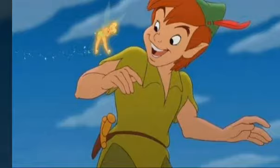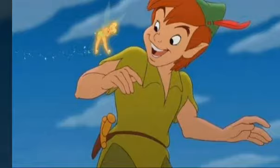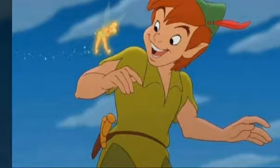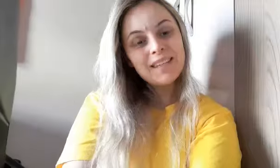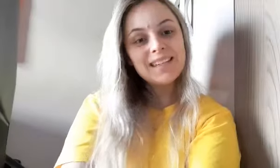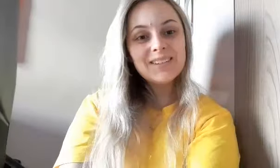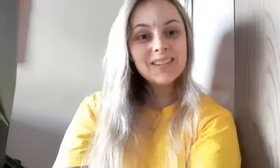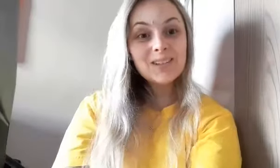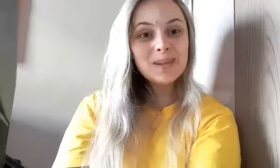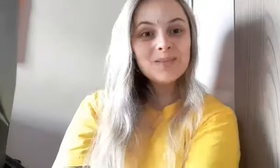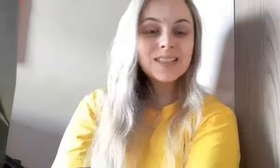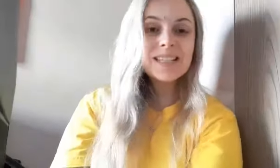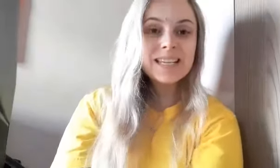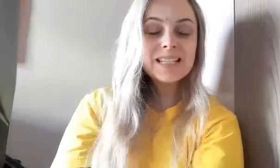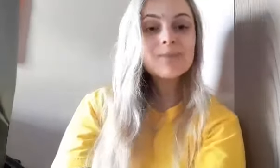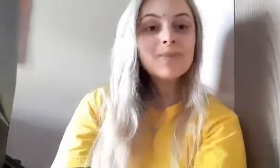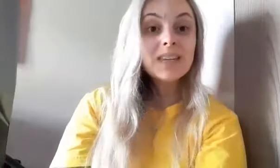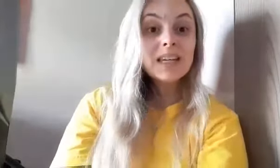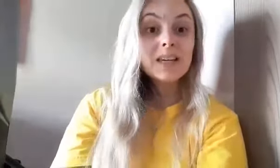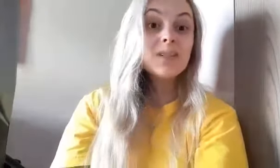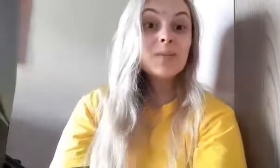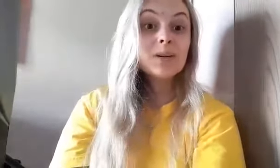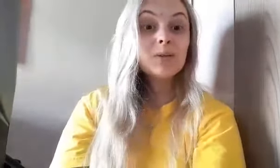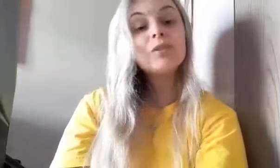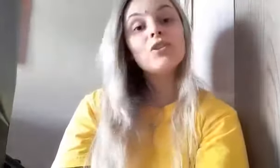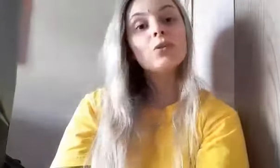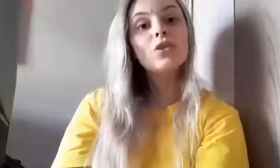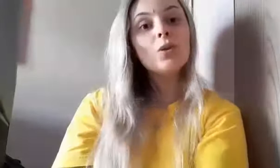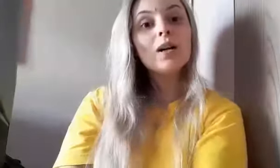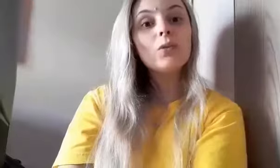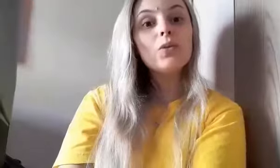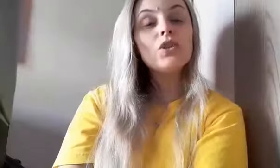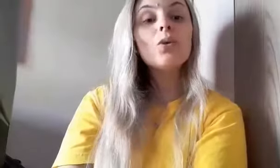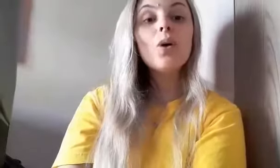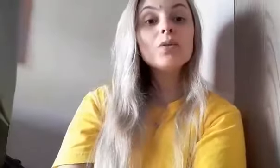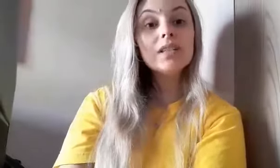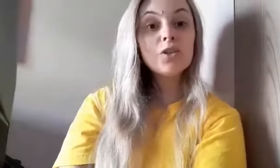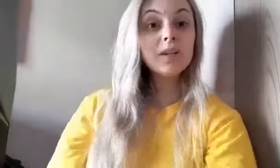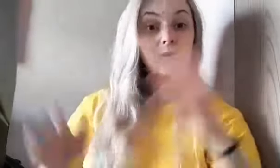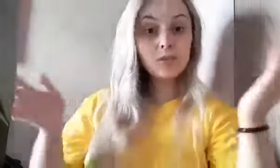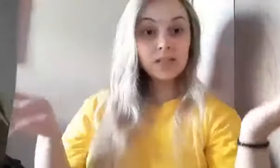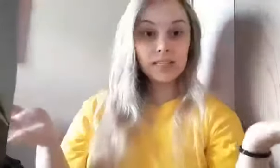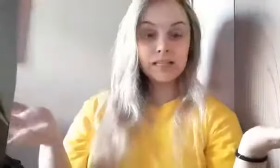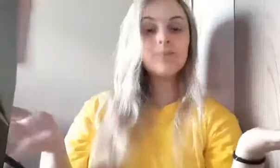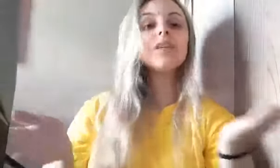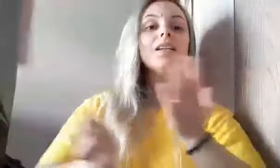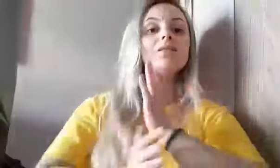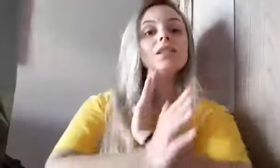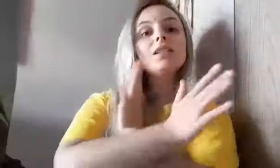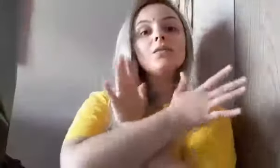Olá, amiguinhos, tudo bem com vocês? Quero saber com a turma do G4 hoje, qual é o sentimento de vocês? Se vocês estão